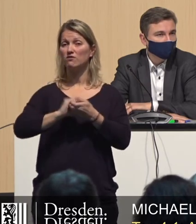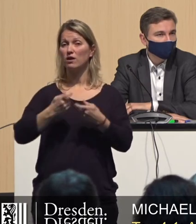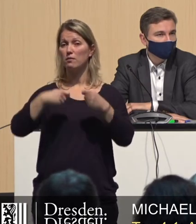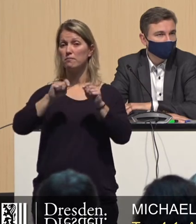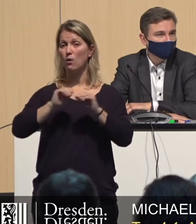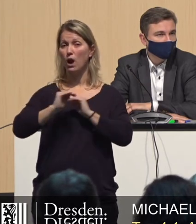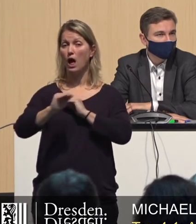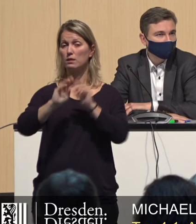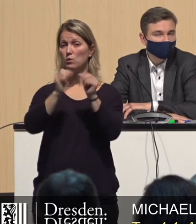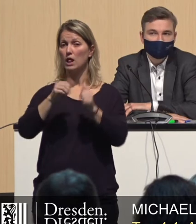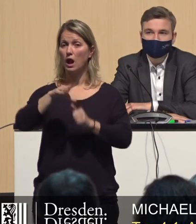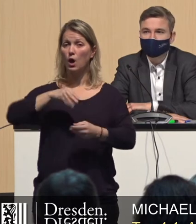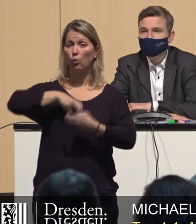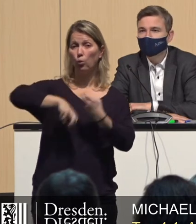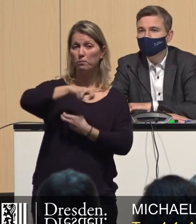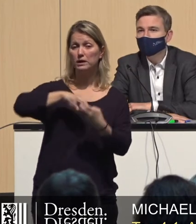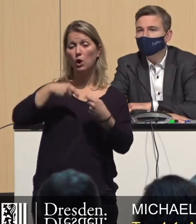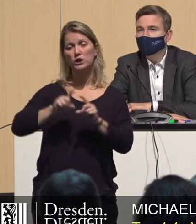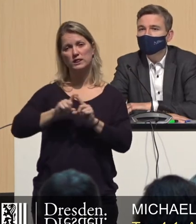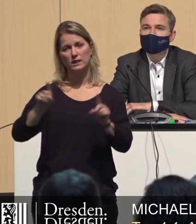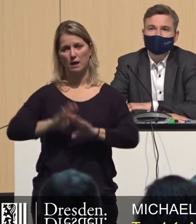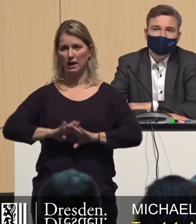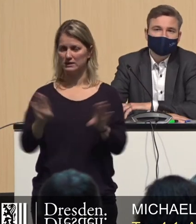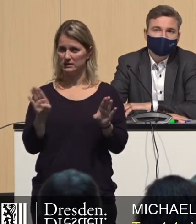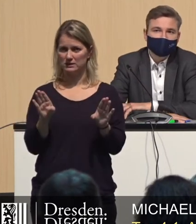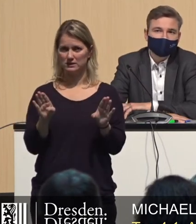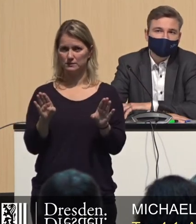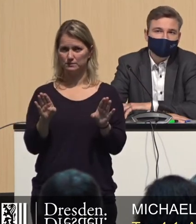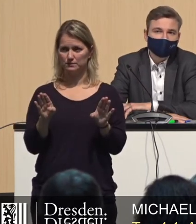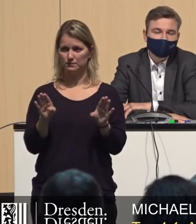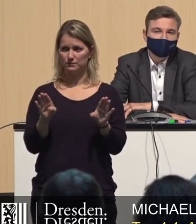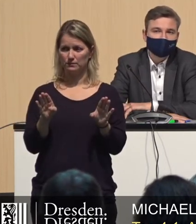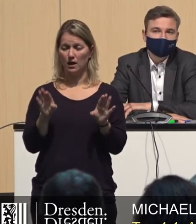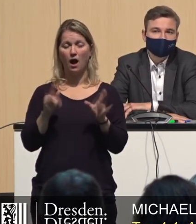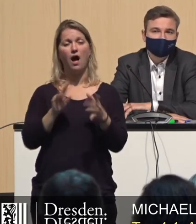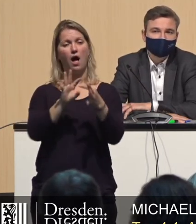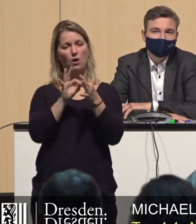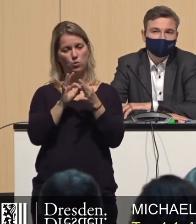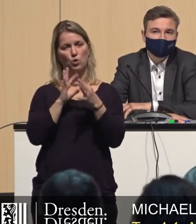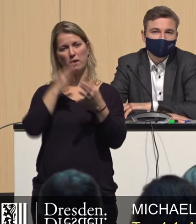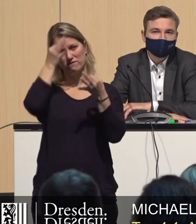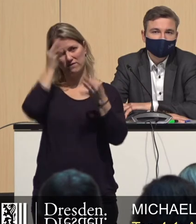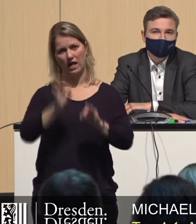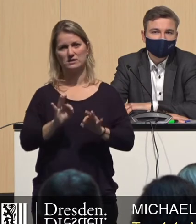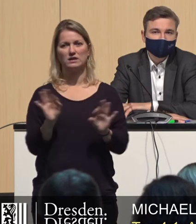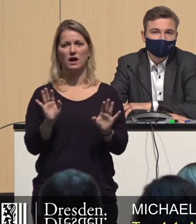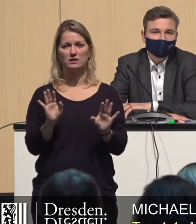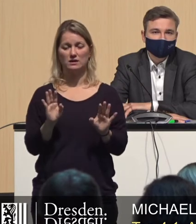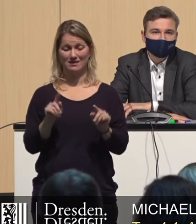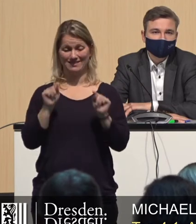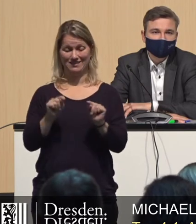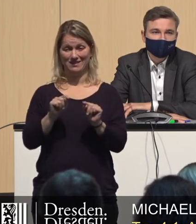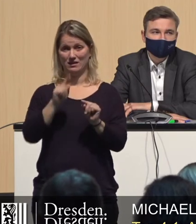umgehen. Heute geht es darum, und das ist auch wieder unter dem Gesichtspunkt von Verlässlichkeit, das, was wir mit dem Beschluss